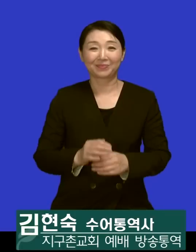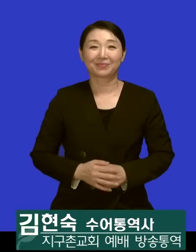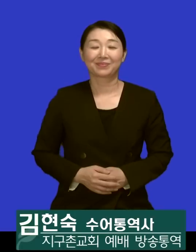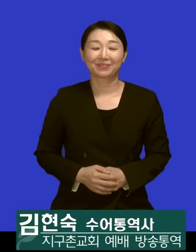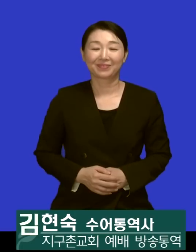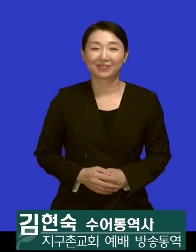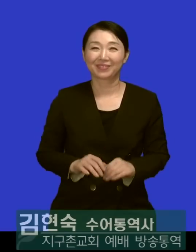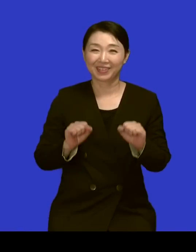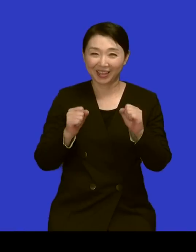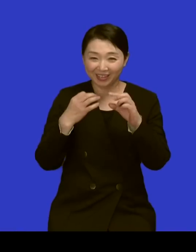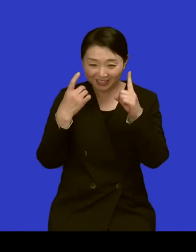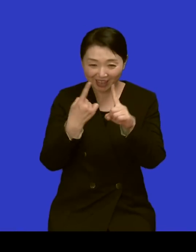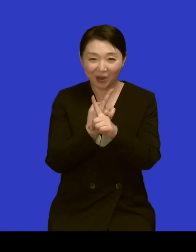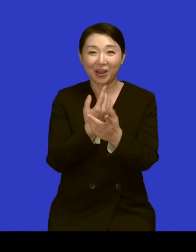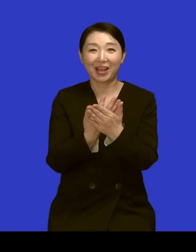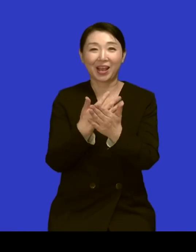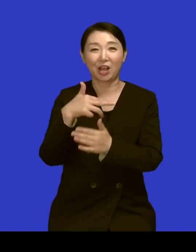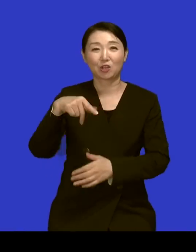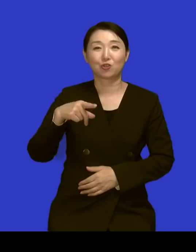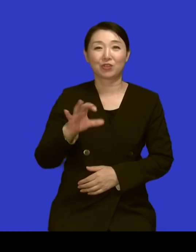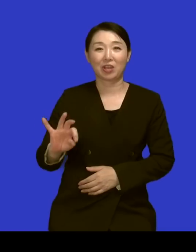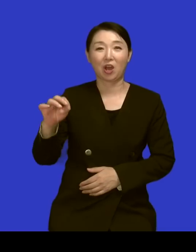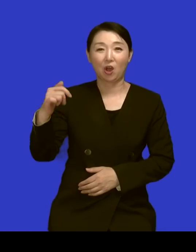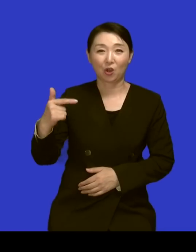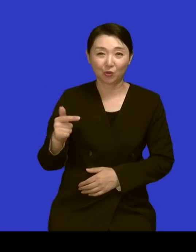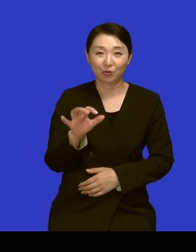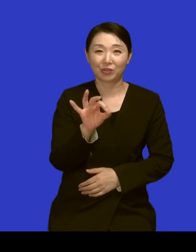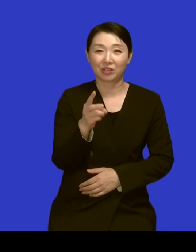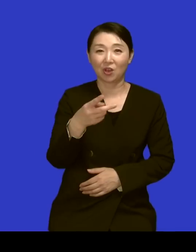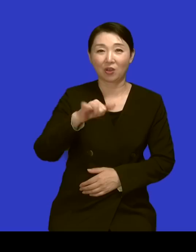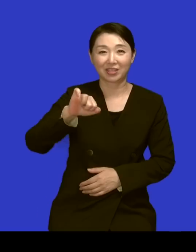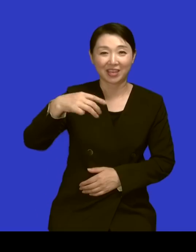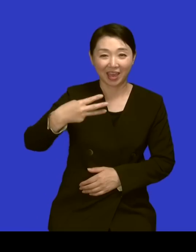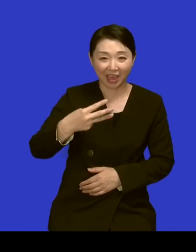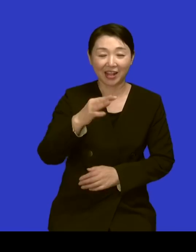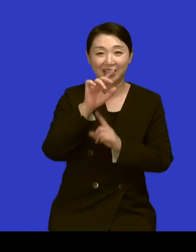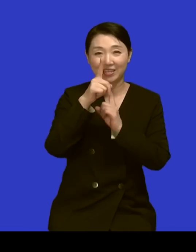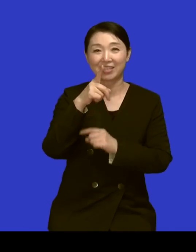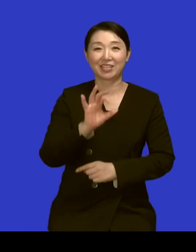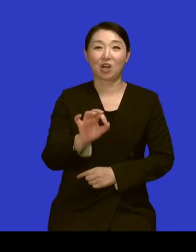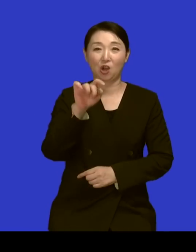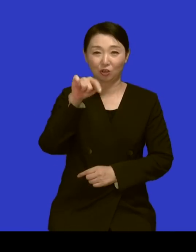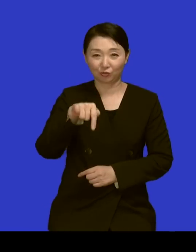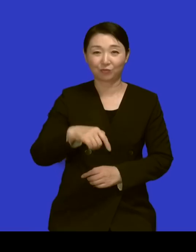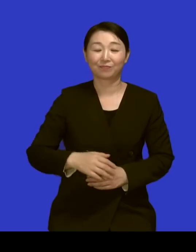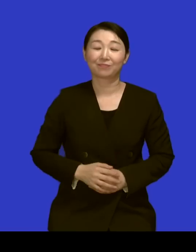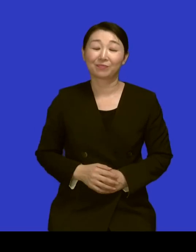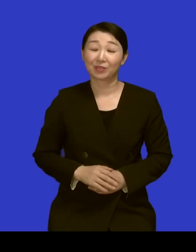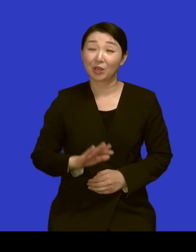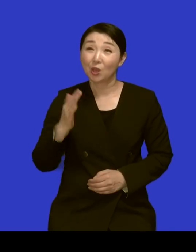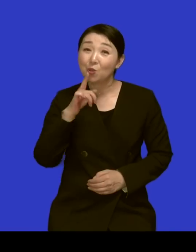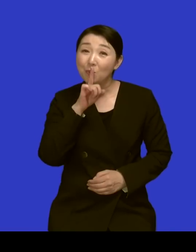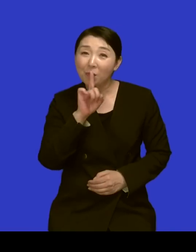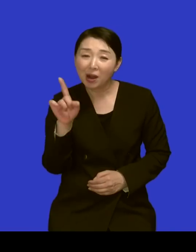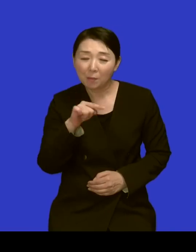안녕하세요 새롭게 하소서 주영훈입니다 안녕하세요 연예리입니다 안녕하세요 이정수입니다 흔히들 피는 못 속인다고 하죠